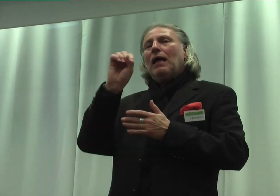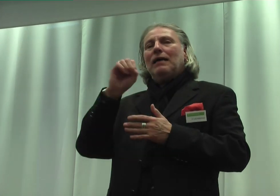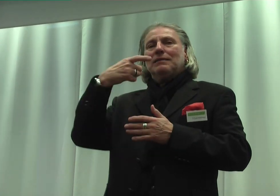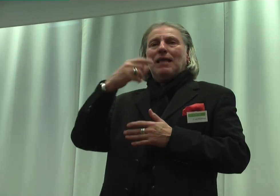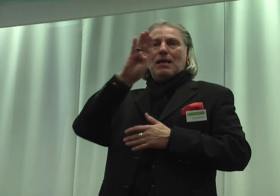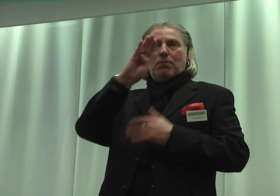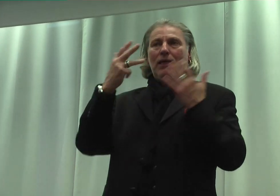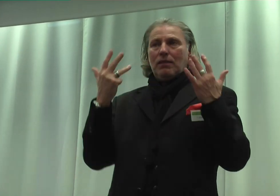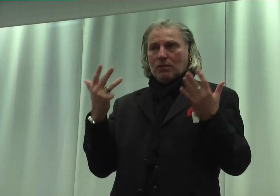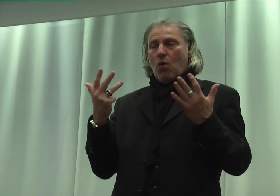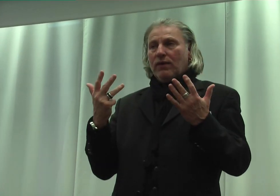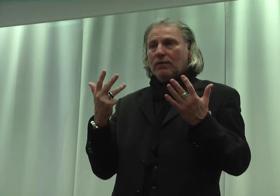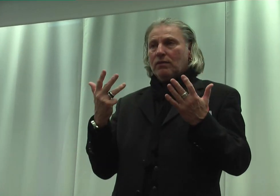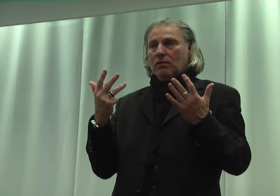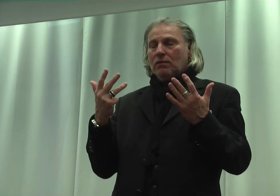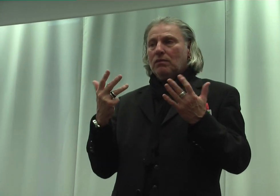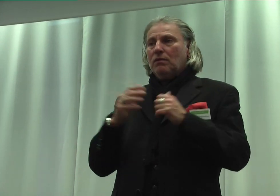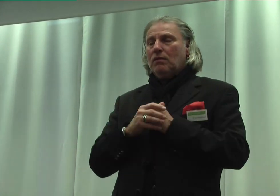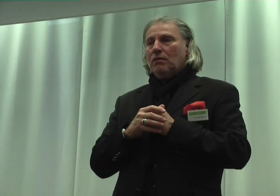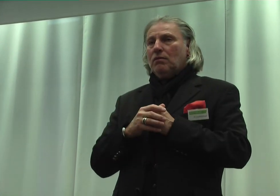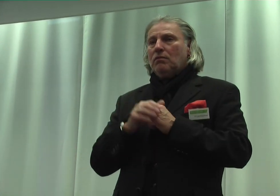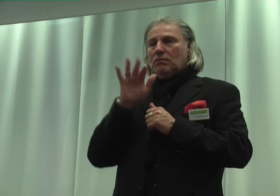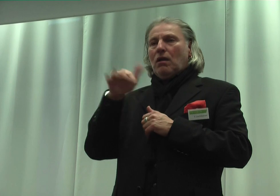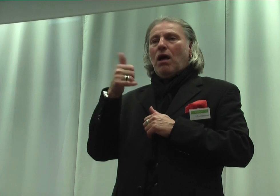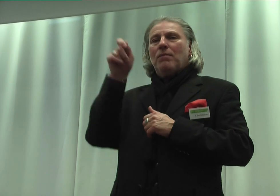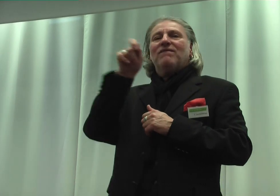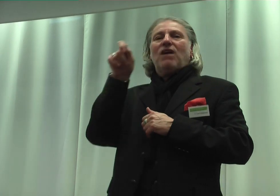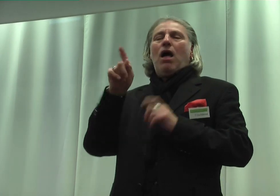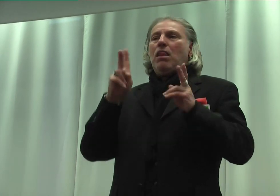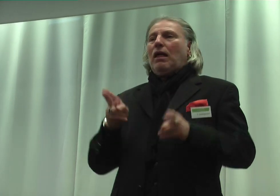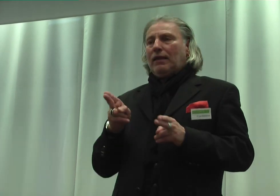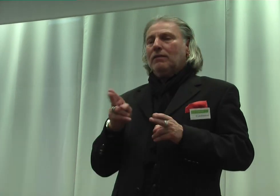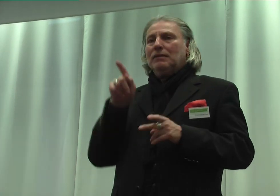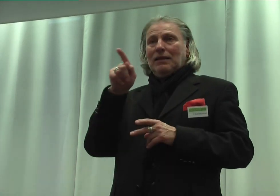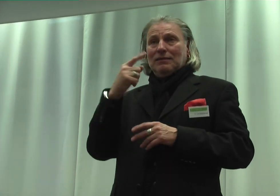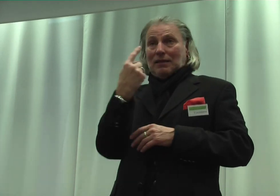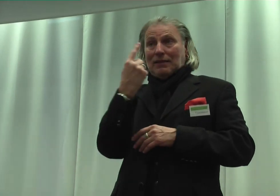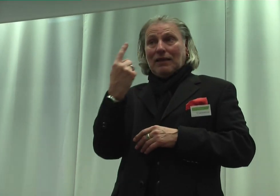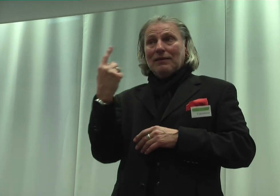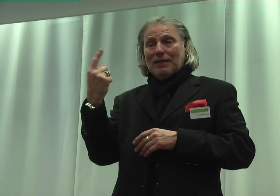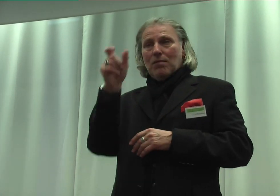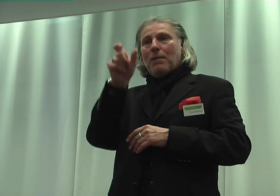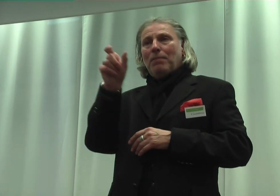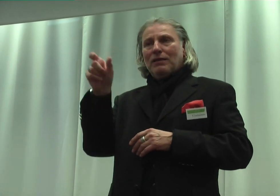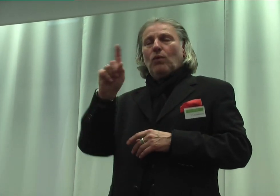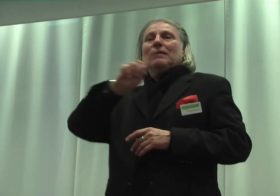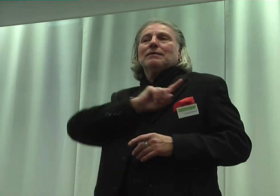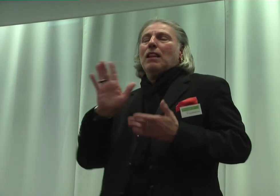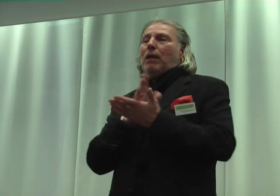ein Wahlrecht haben, dass der betreffende Person selber entscheiden kann,